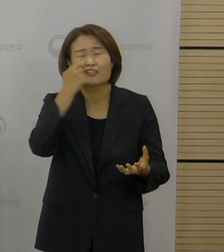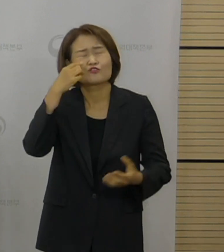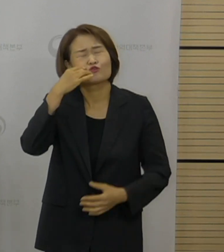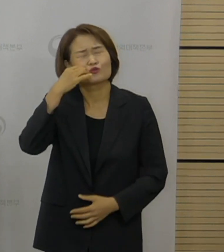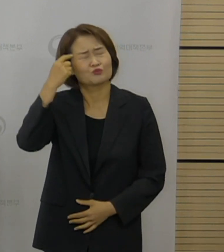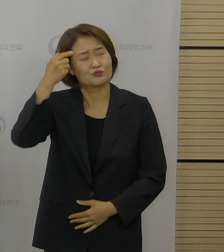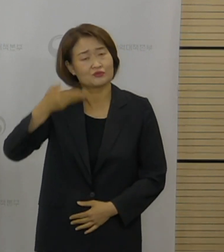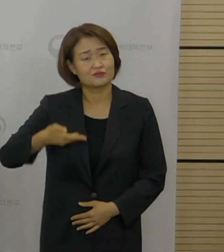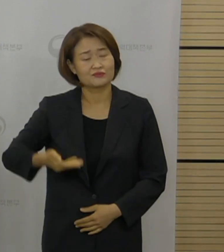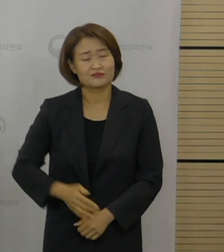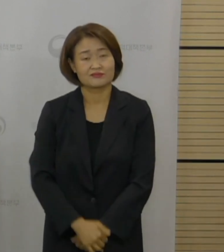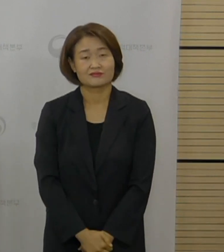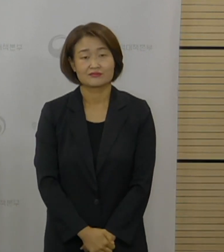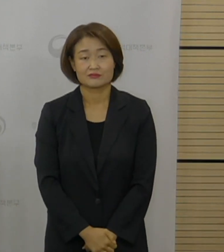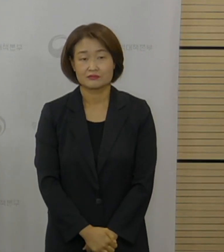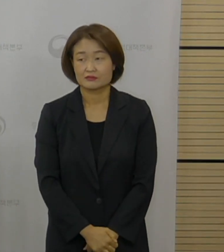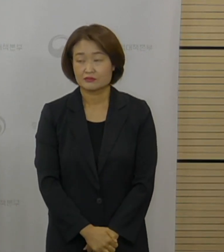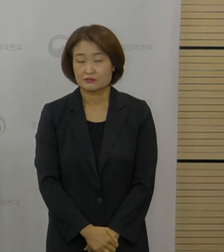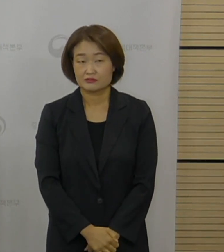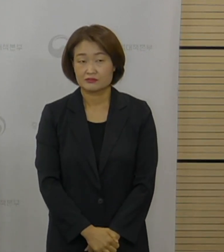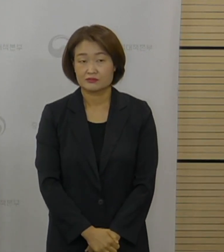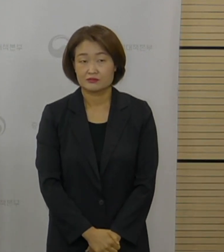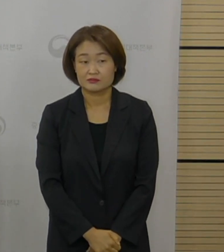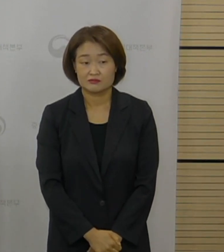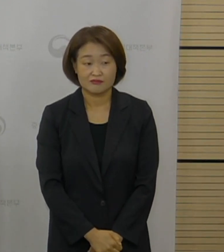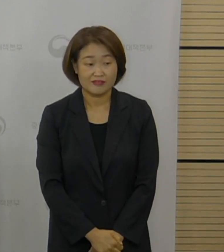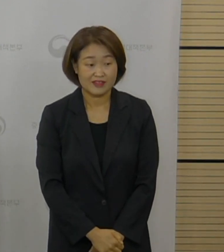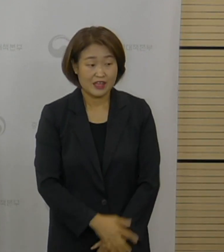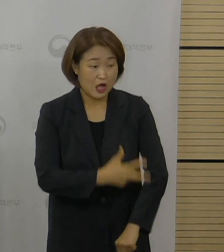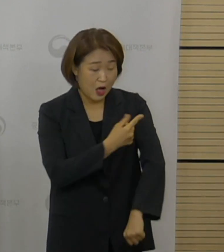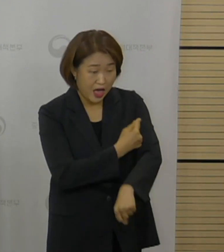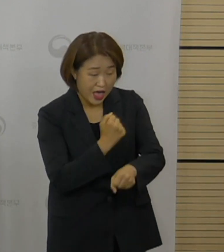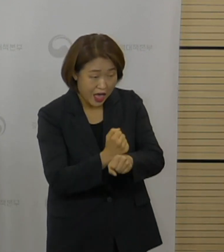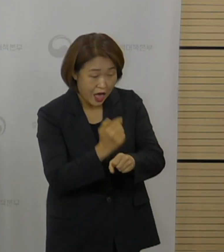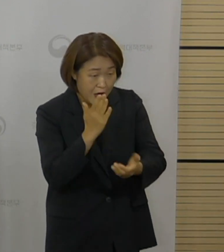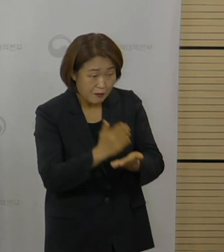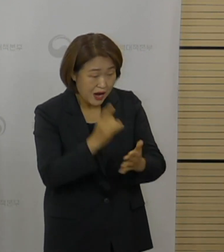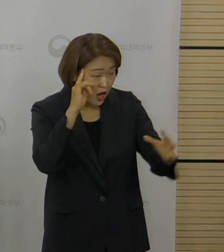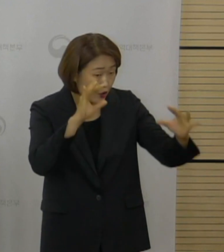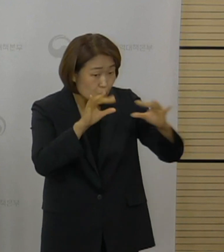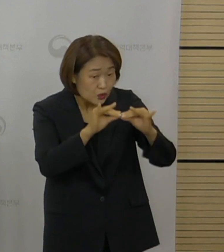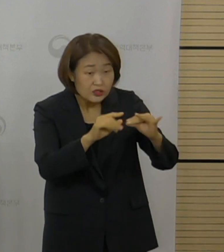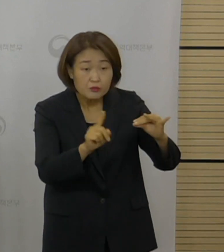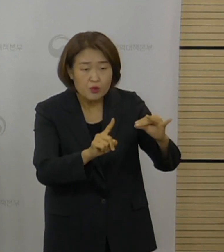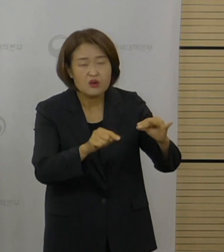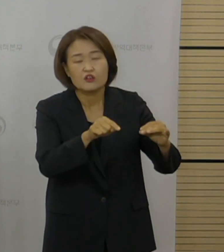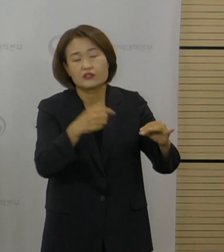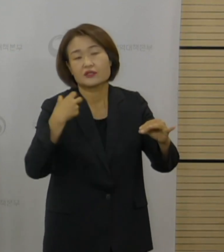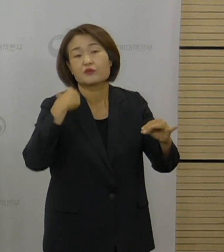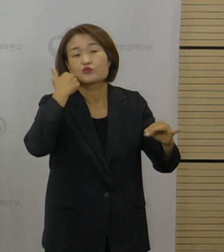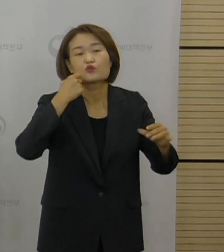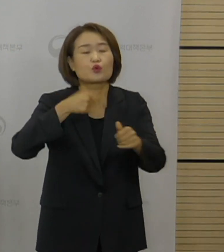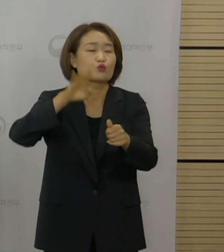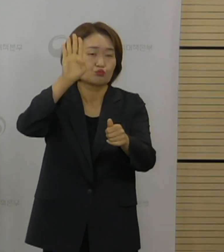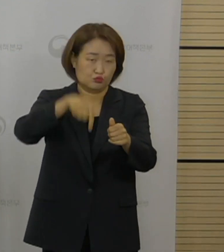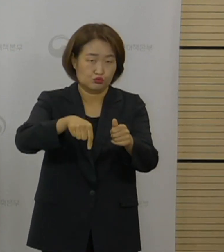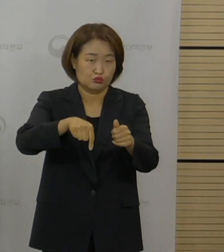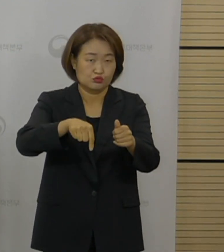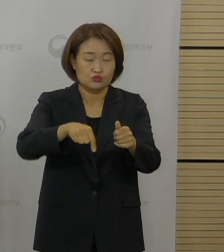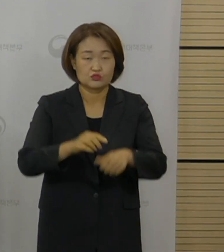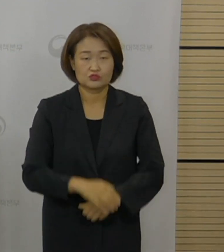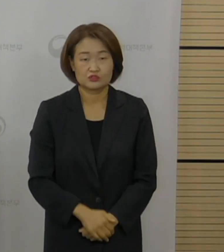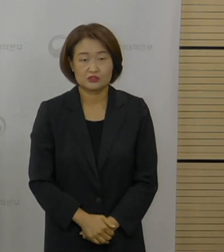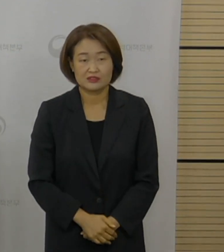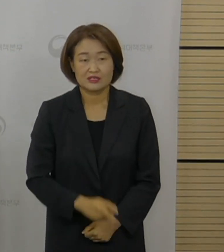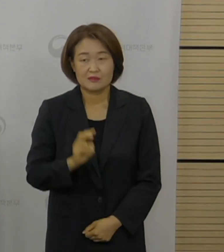했습니다. 네, 지금 접종 동의 여부에 대한 파악은 교육부에서 진행하고 있기 때문에 다음 주 수요일이 마지막